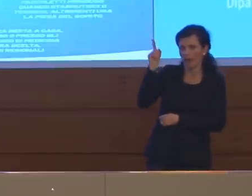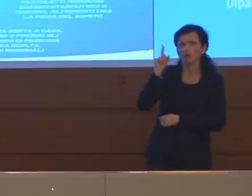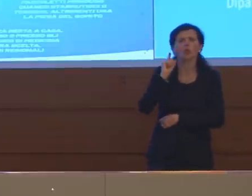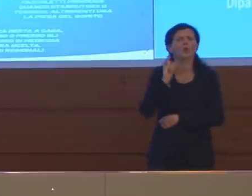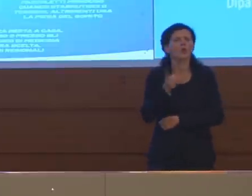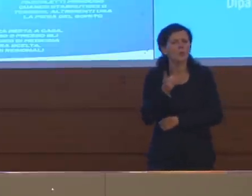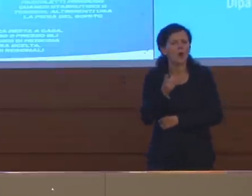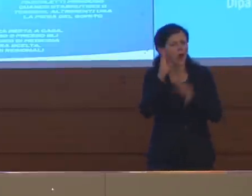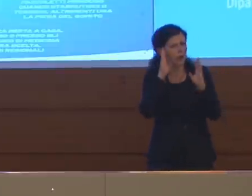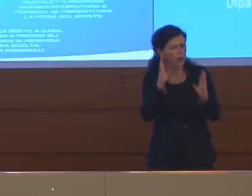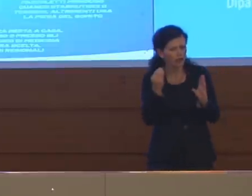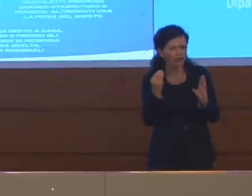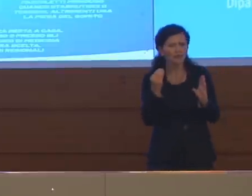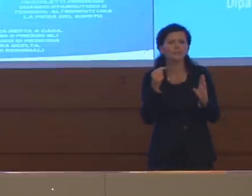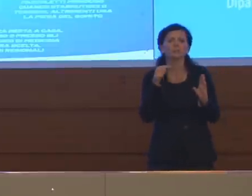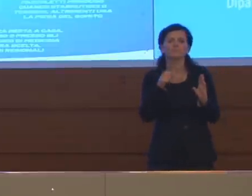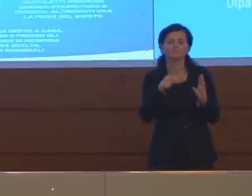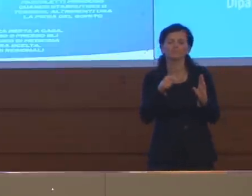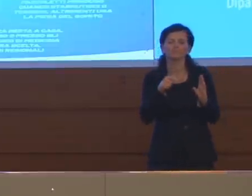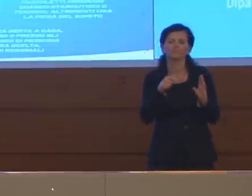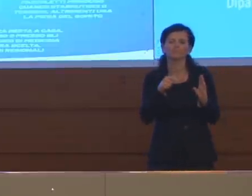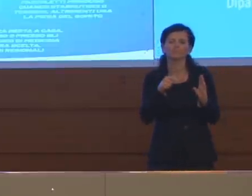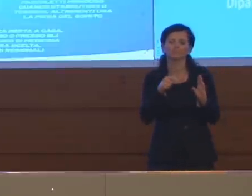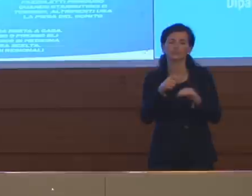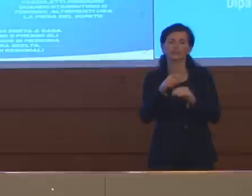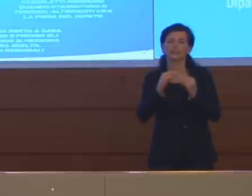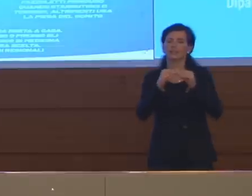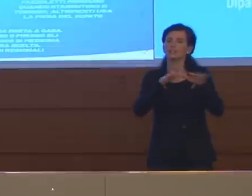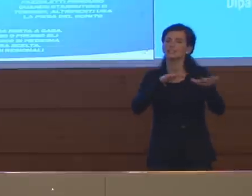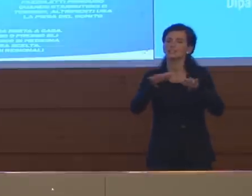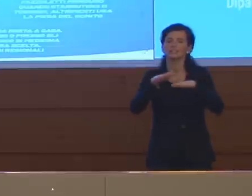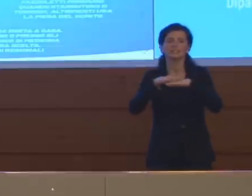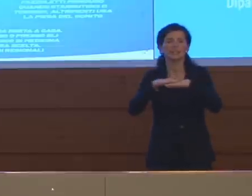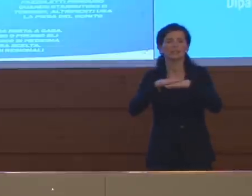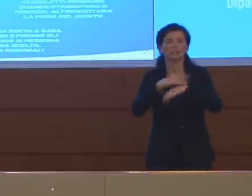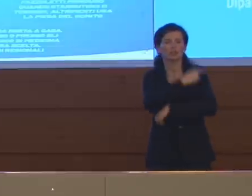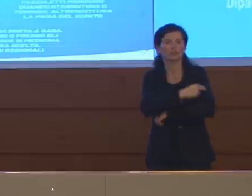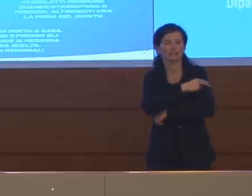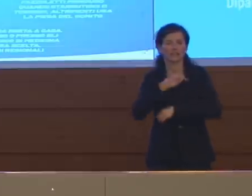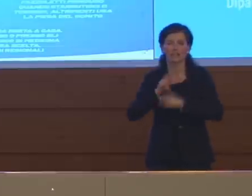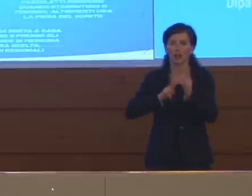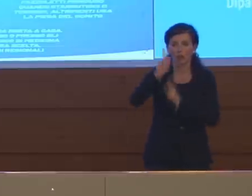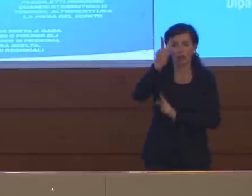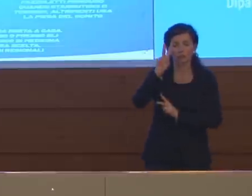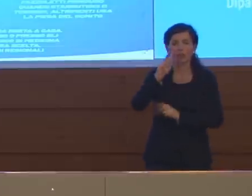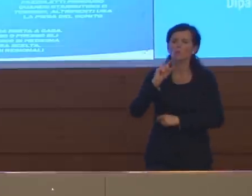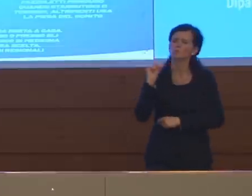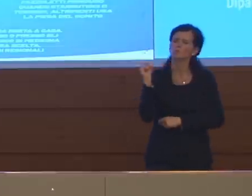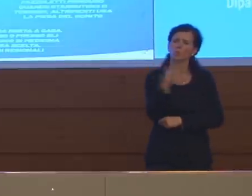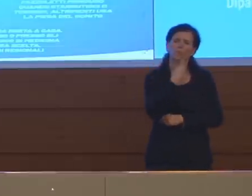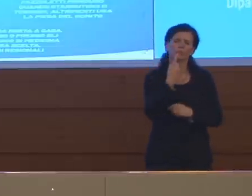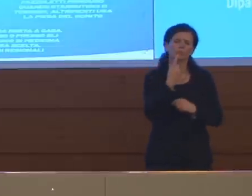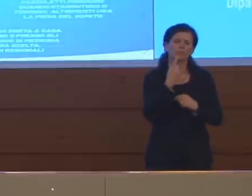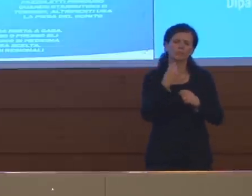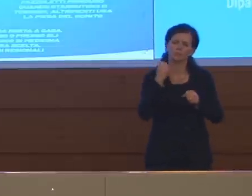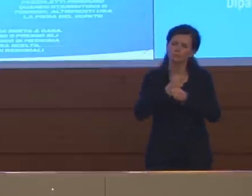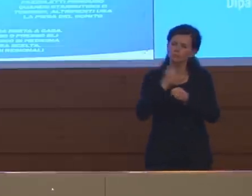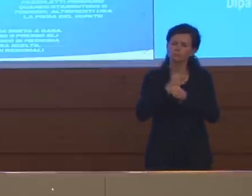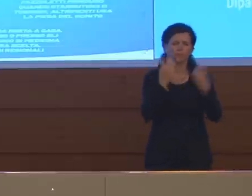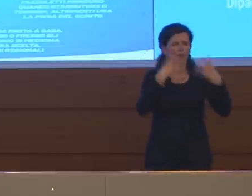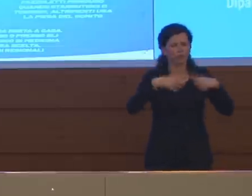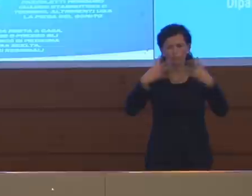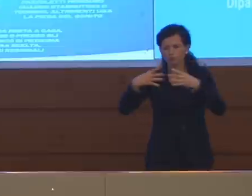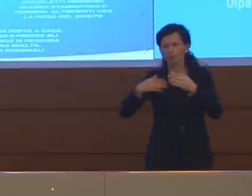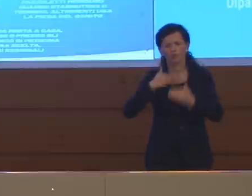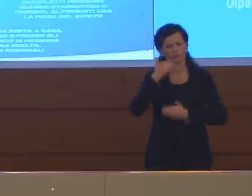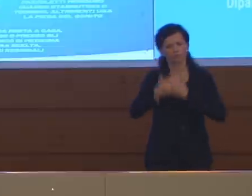tutte le funzioni del Servizio Sanità Nazionale possano riprendere, a dare i loro servizi proprio per